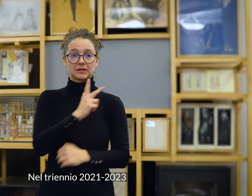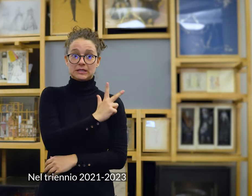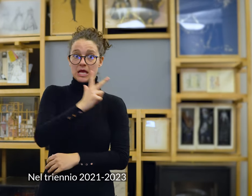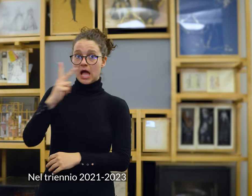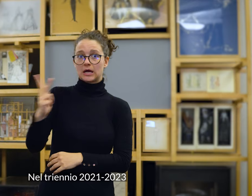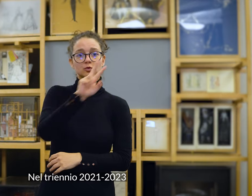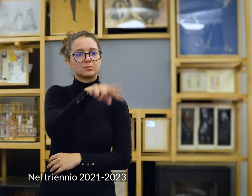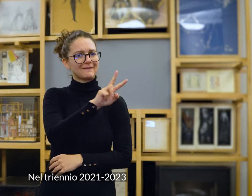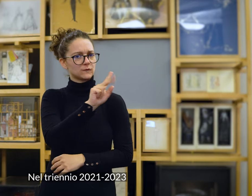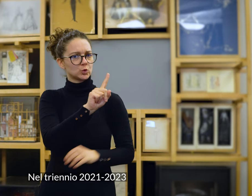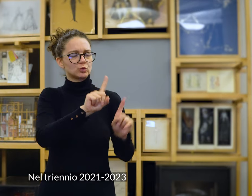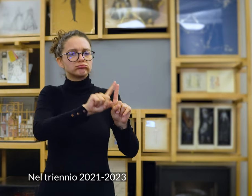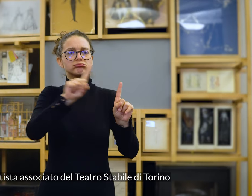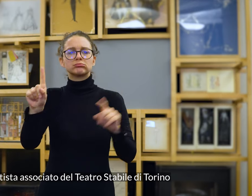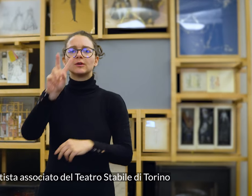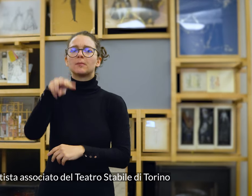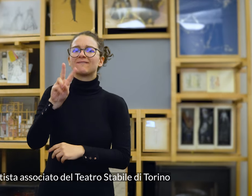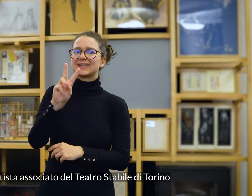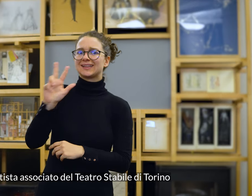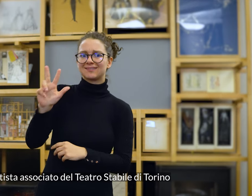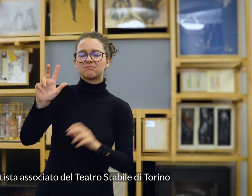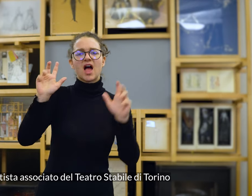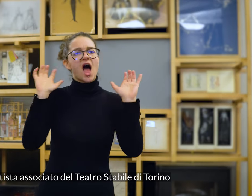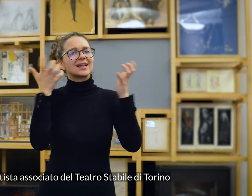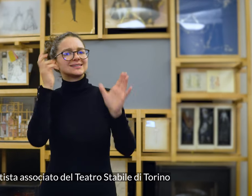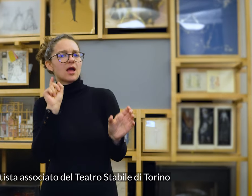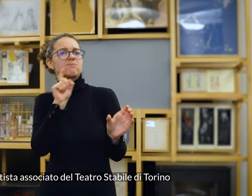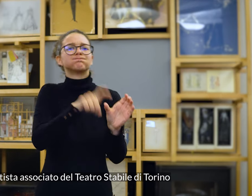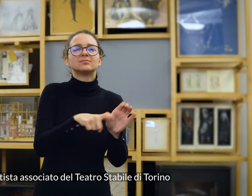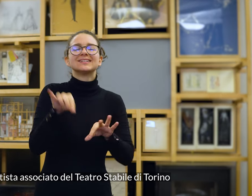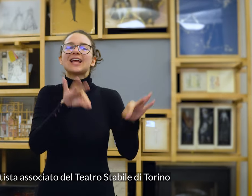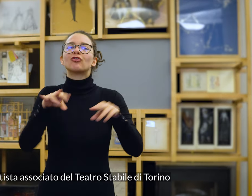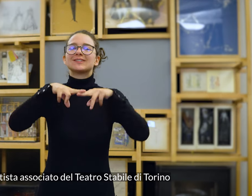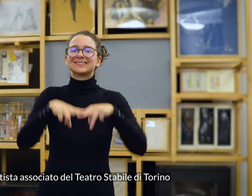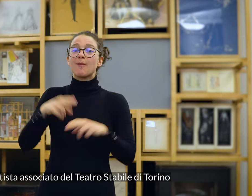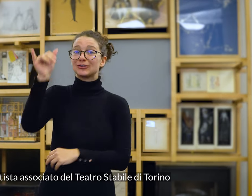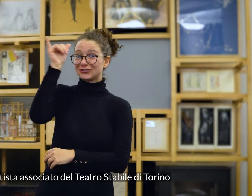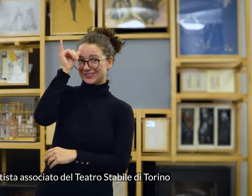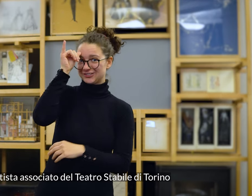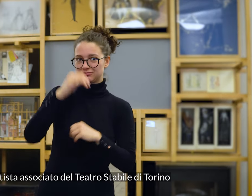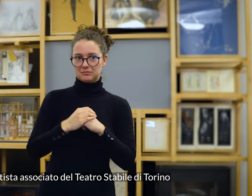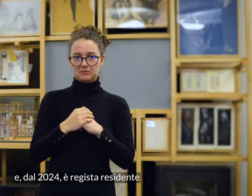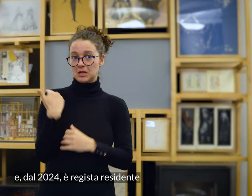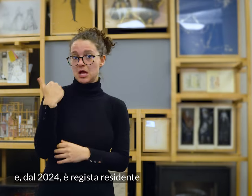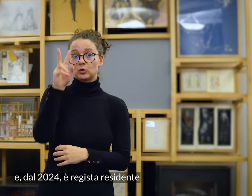-2023 è artista associato del Teatro Stabile di Torino e dal